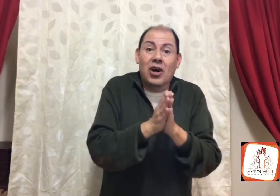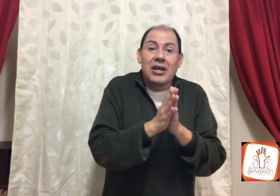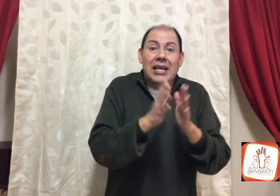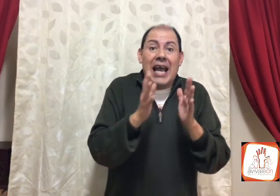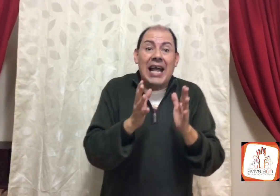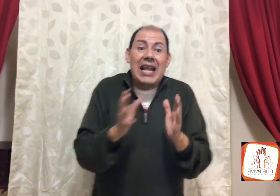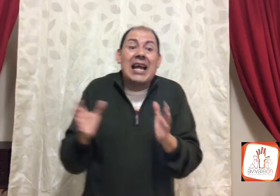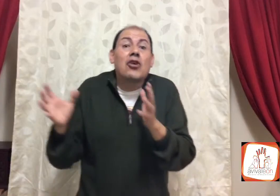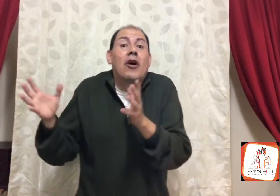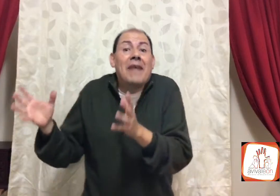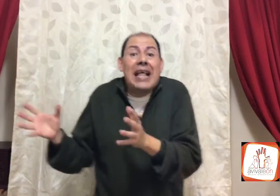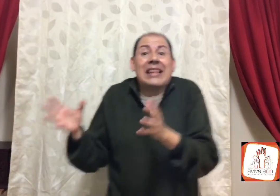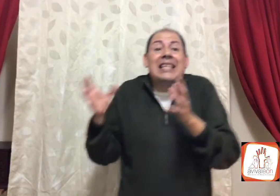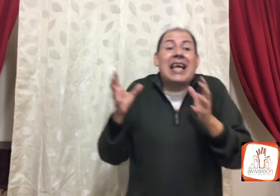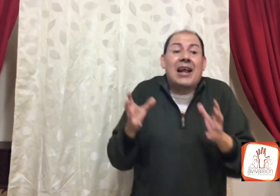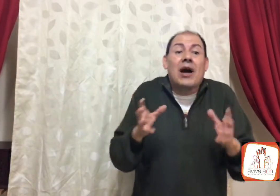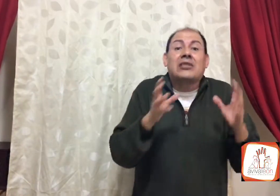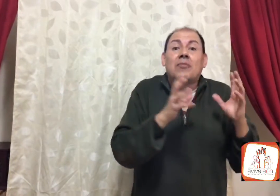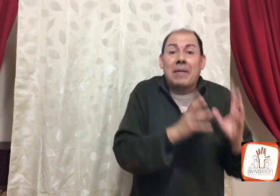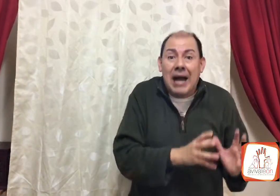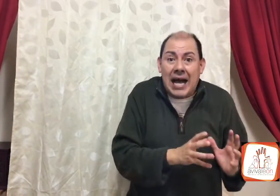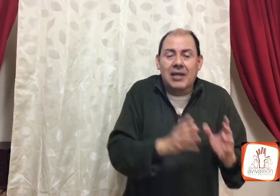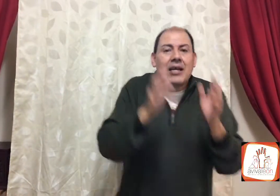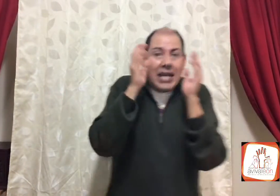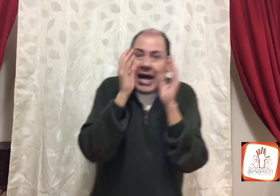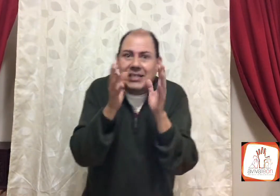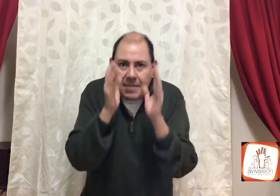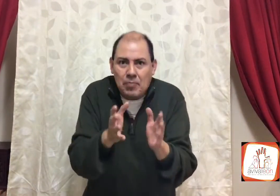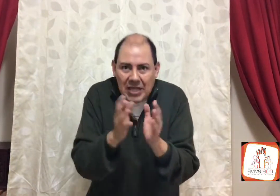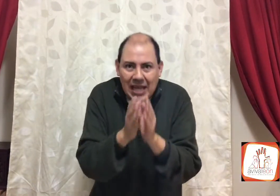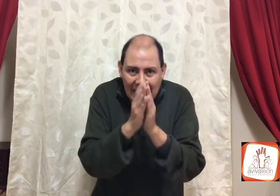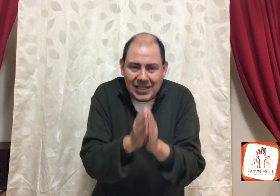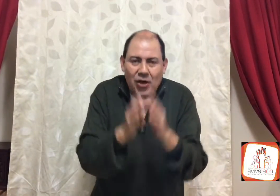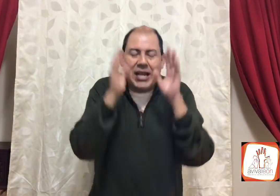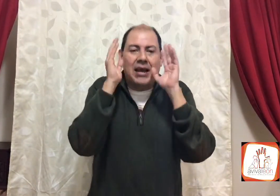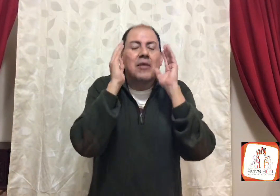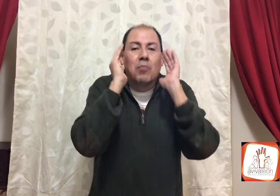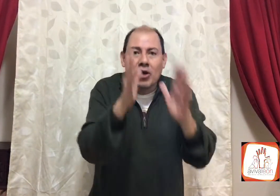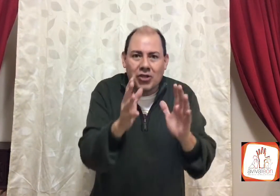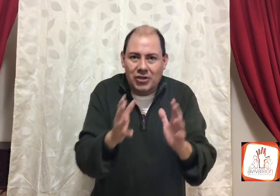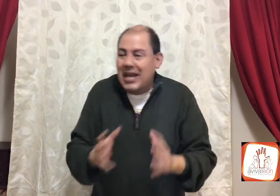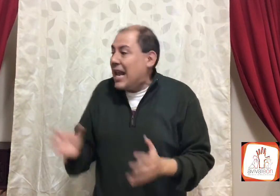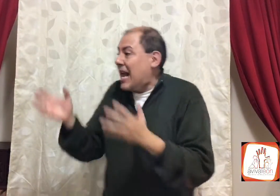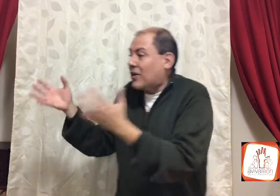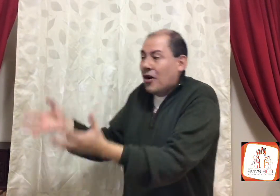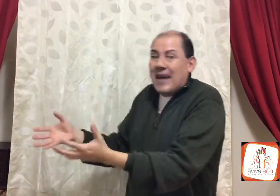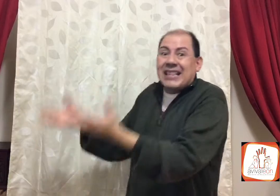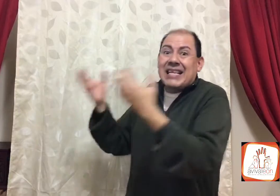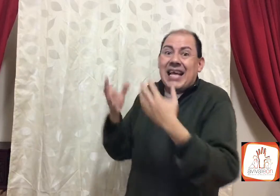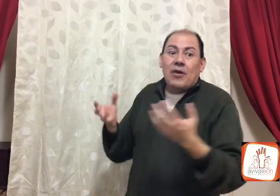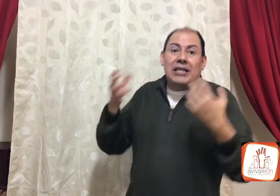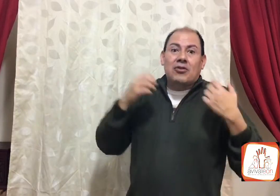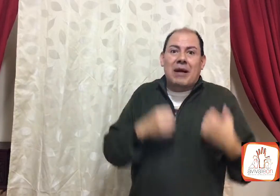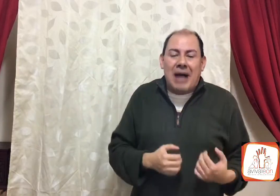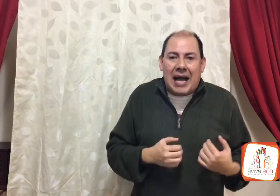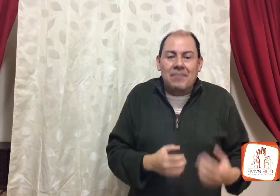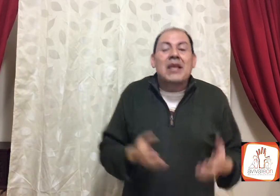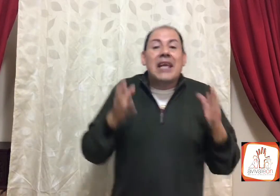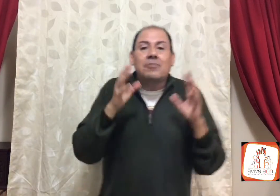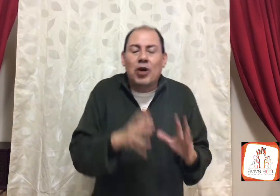que le roba el dinero a su mamá. Así empieza la historia. Buzos, le roba el dinero a su mamá. Después